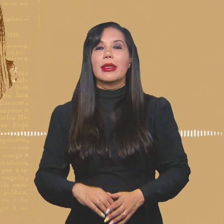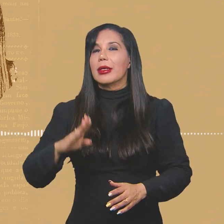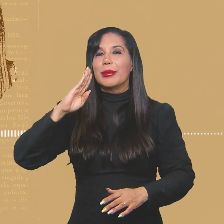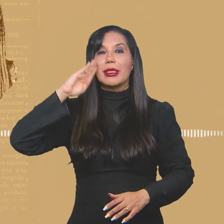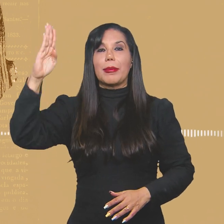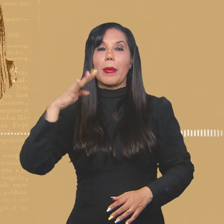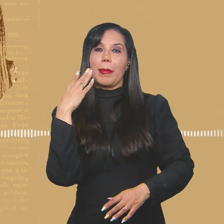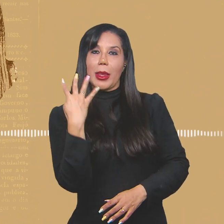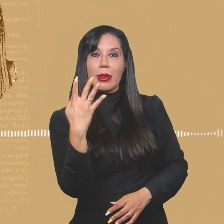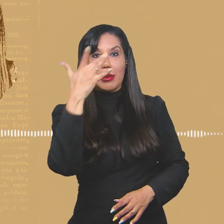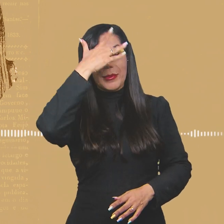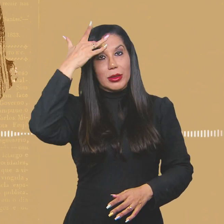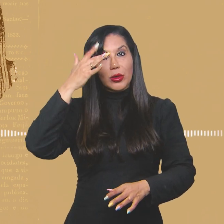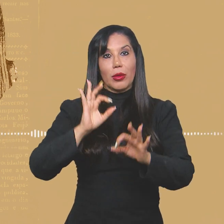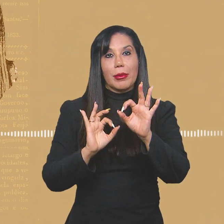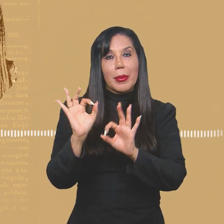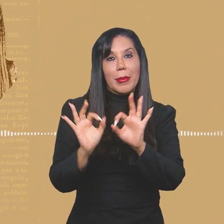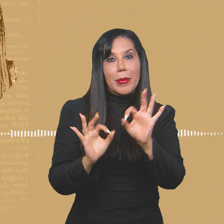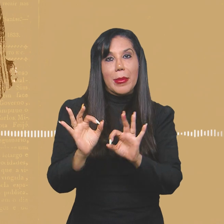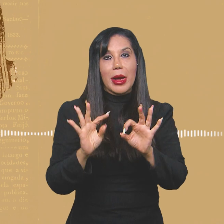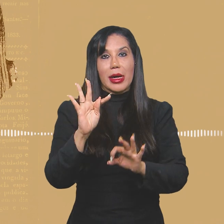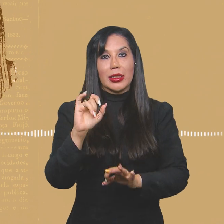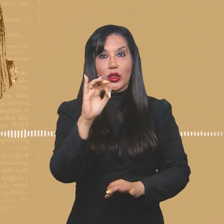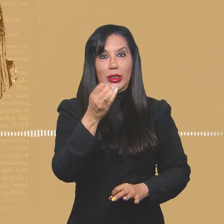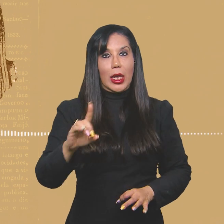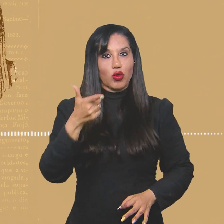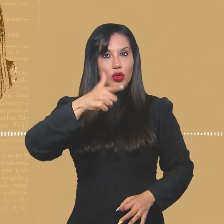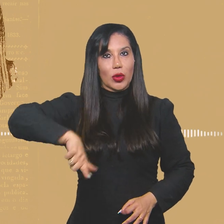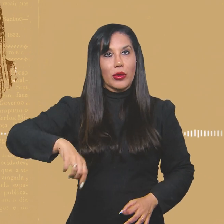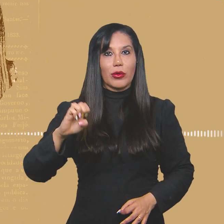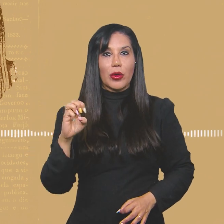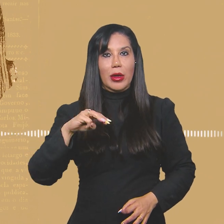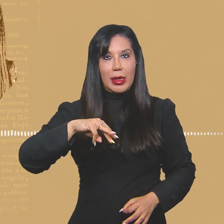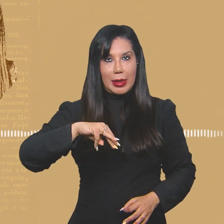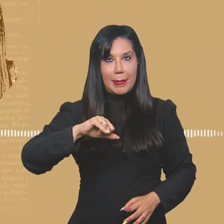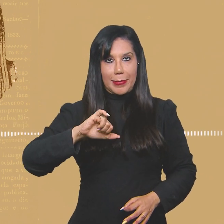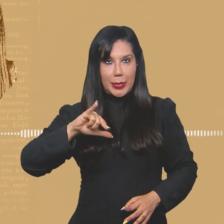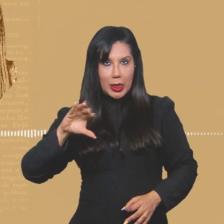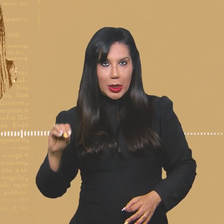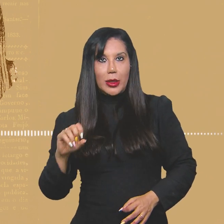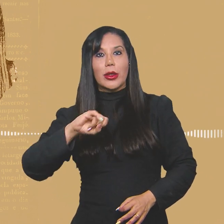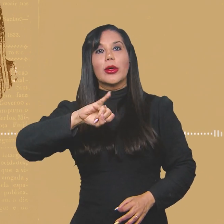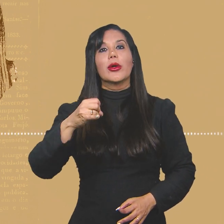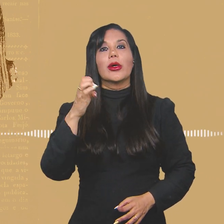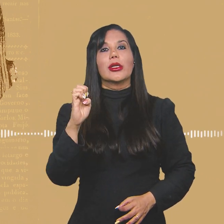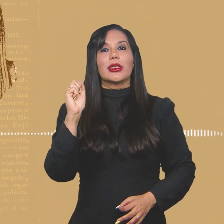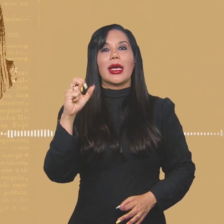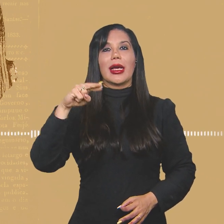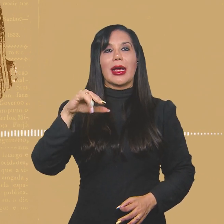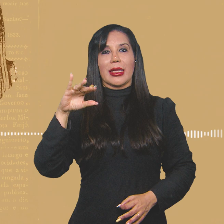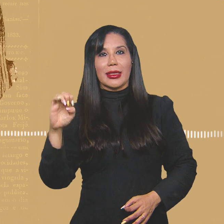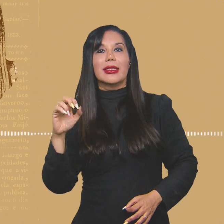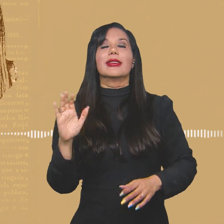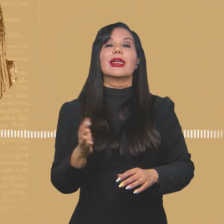Basicamente, são quatro pessoas que estão fazendo a Tição novamente. É o Emílio Chaves, Giannice Ramos,